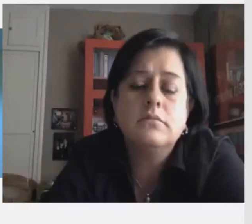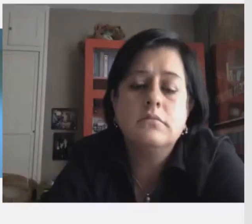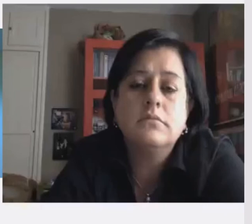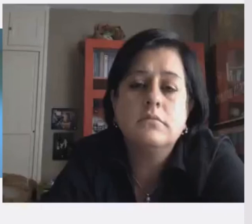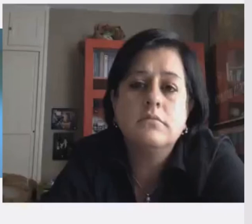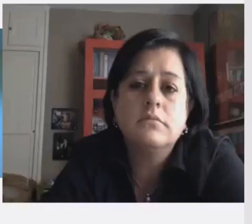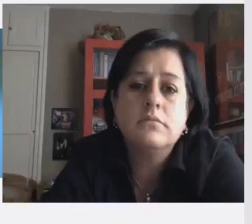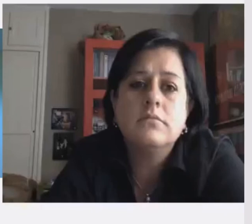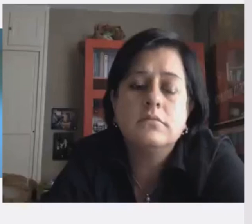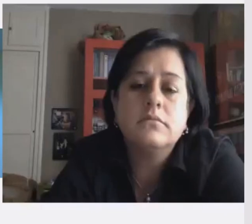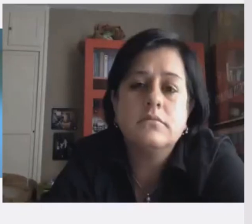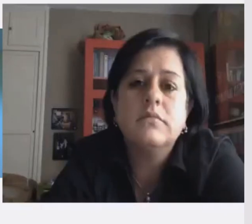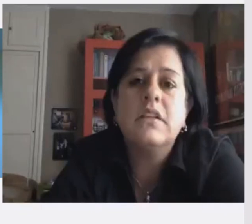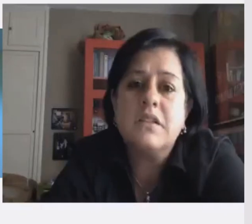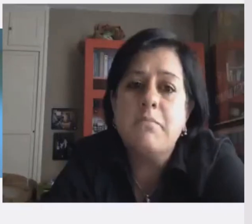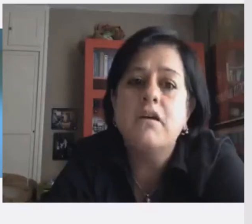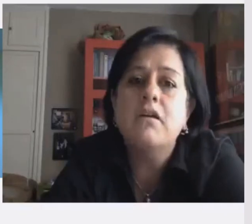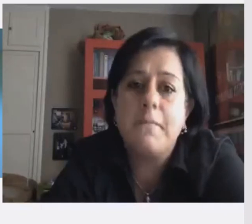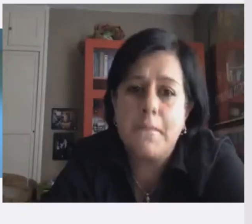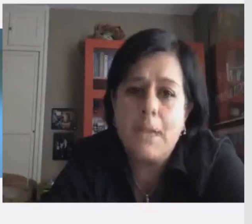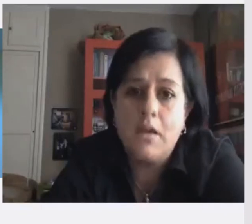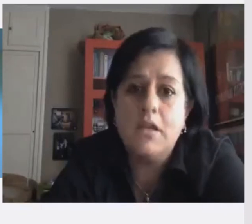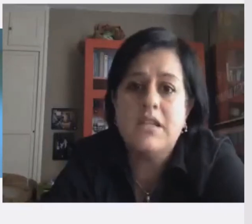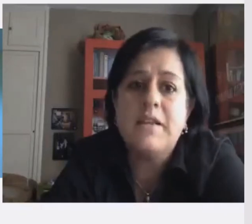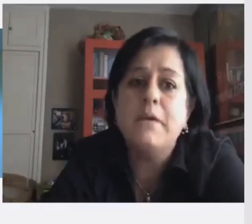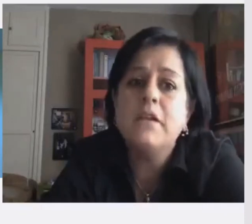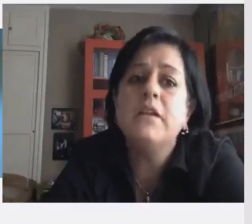-настоящему писать сценарии на свой инстинкт.